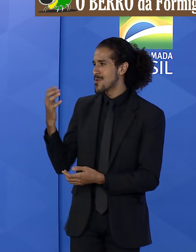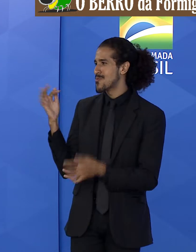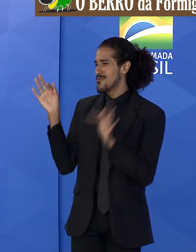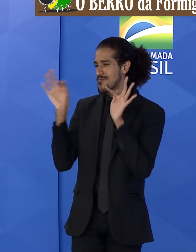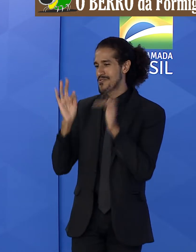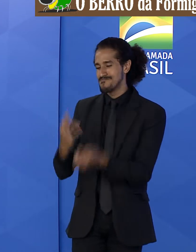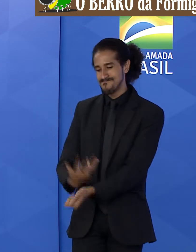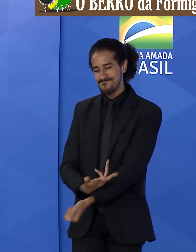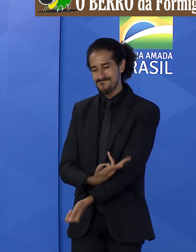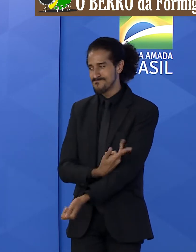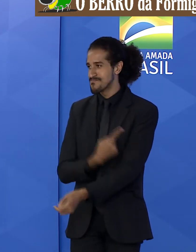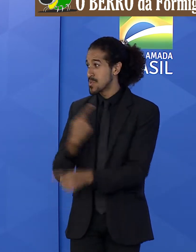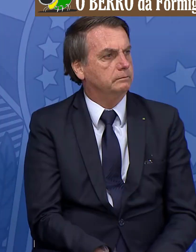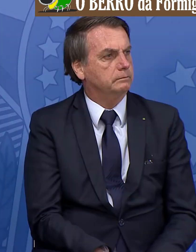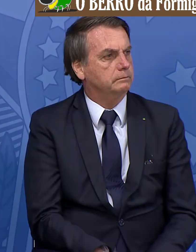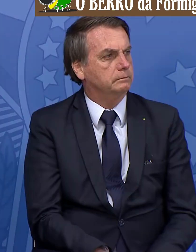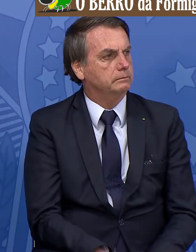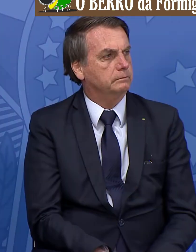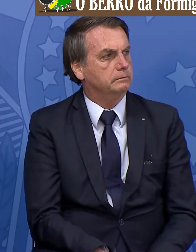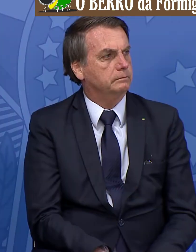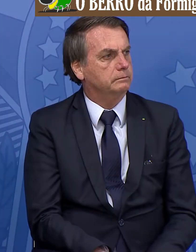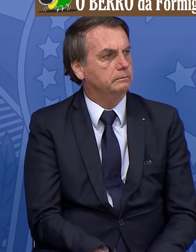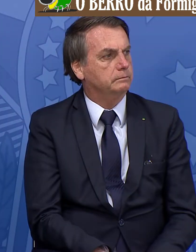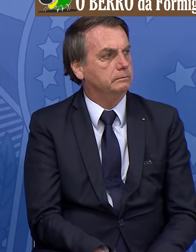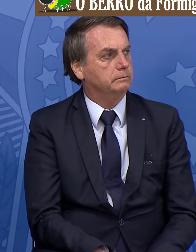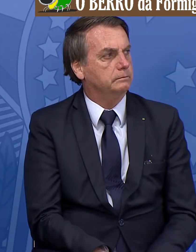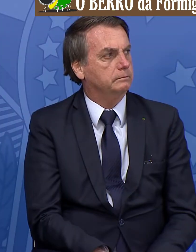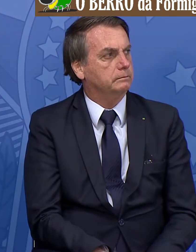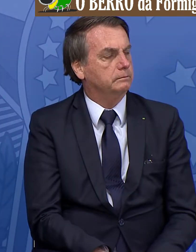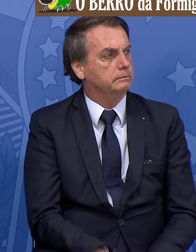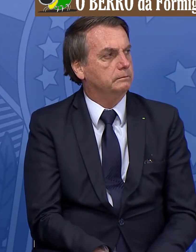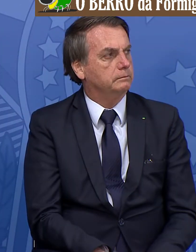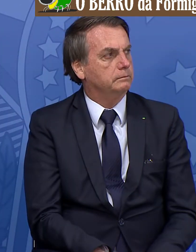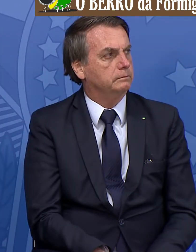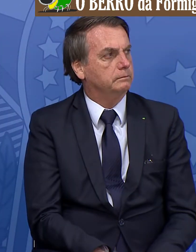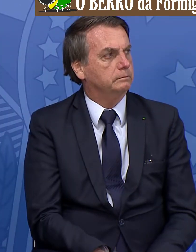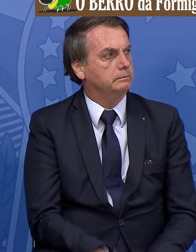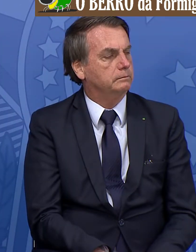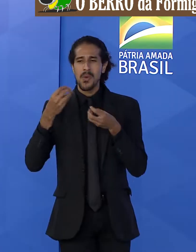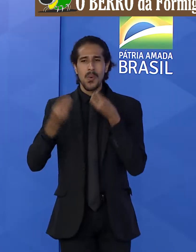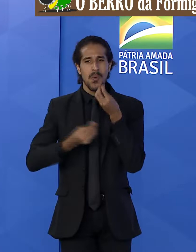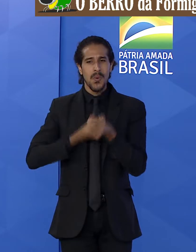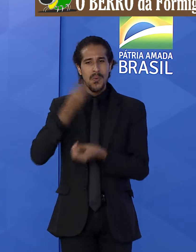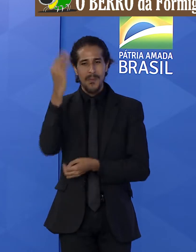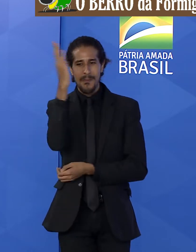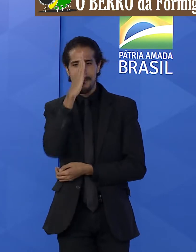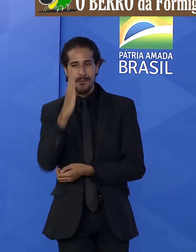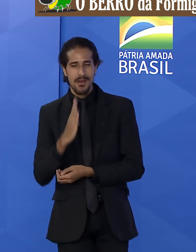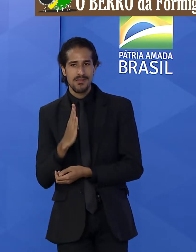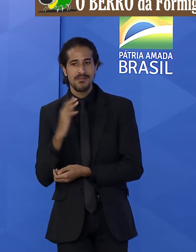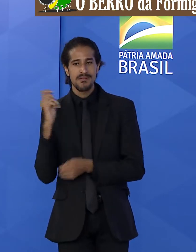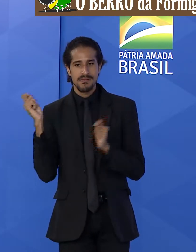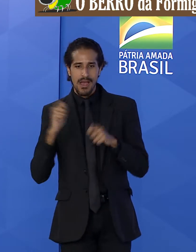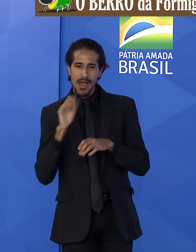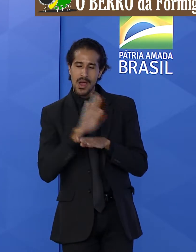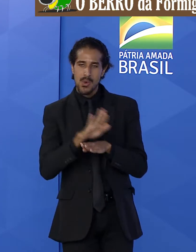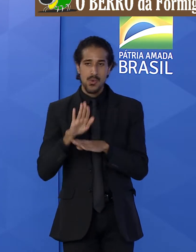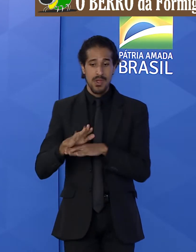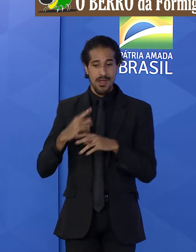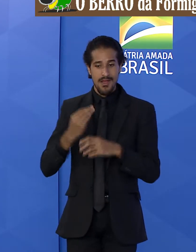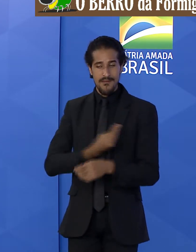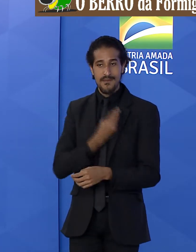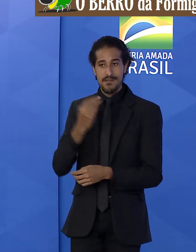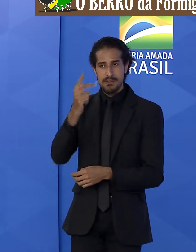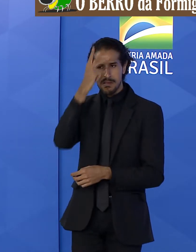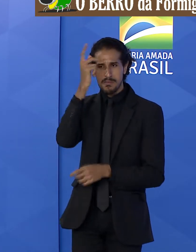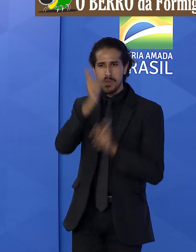de estar aqui porque eu acho que é aí que se vê a mão do Estado, é ver como o Estado pode interferir na vida das pessoas as